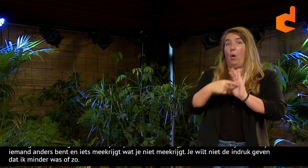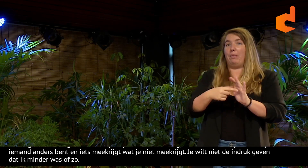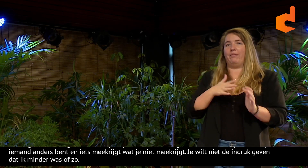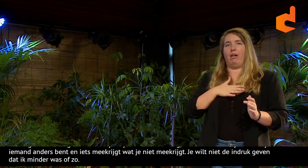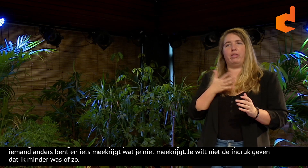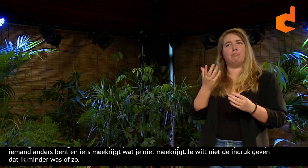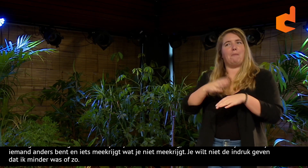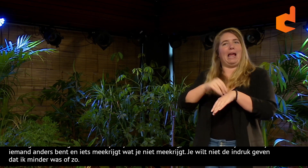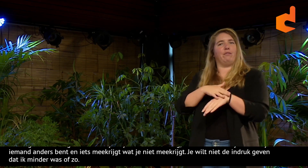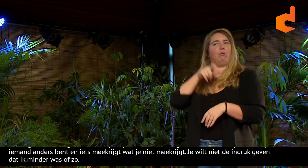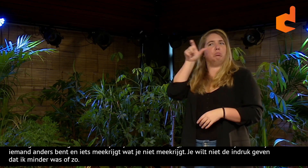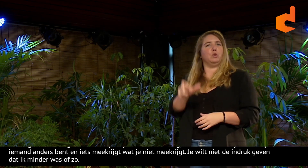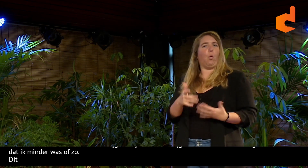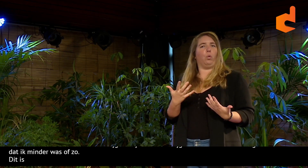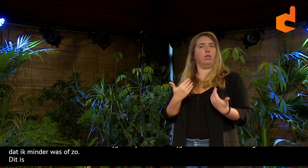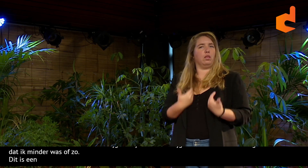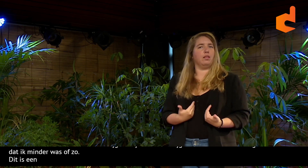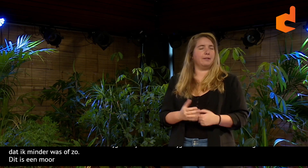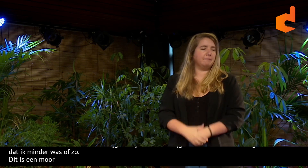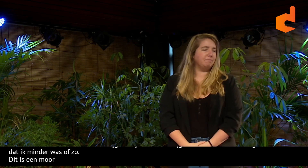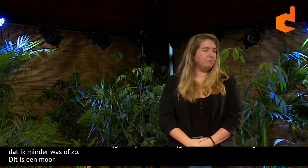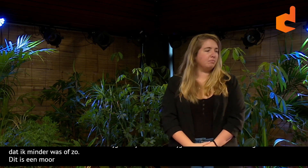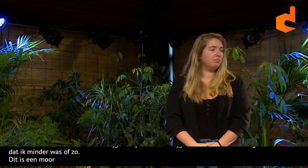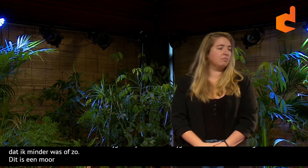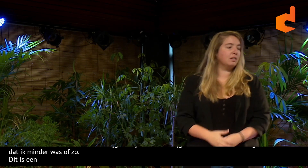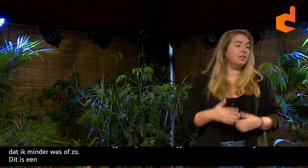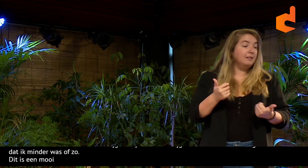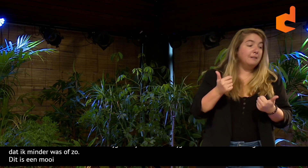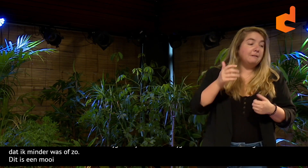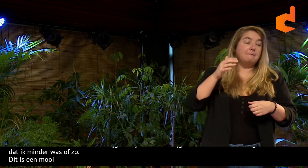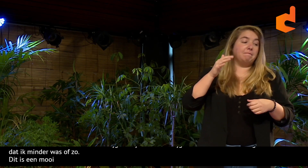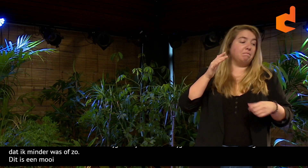Nou, dit is een mooi voorbeeld van de beleving van een persoon.